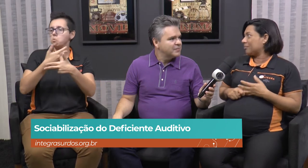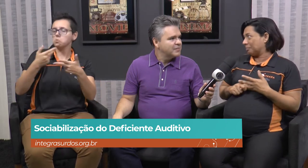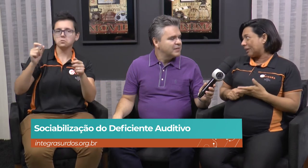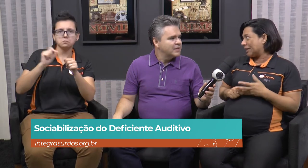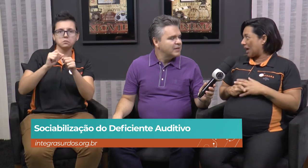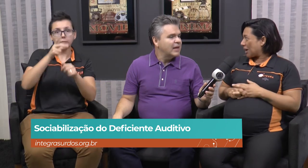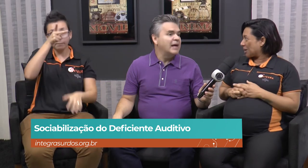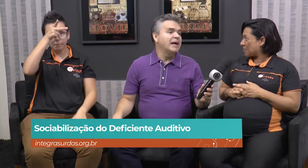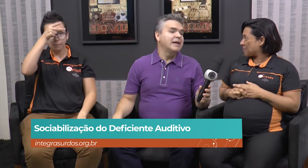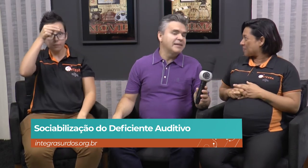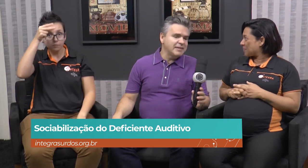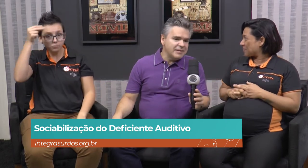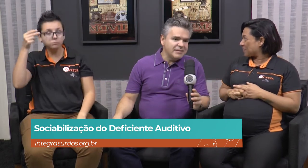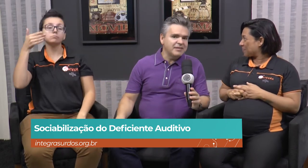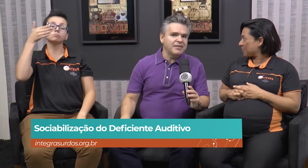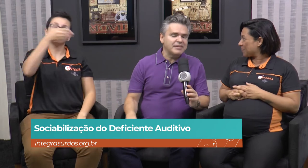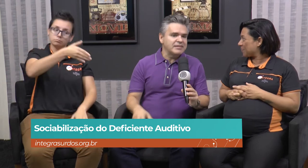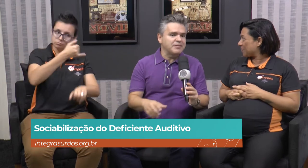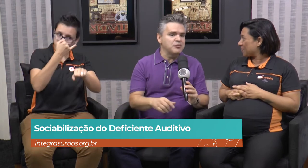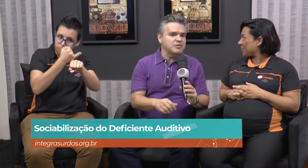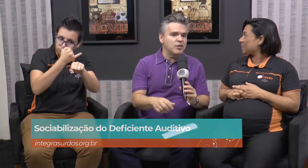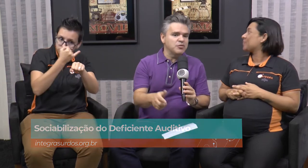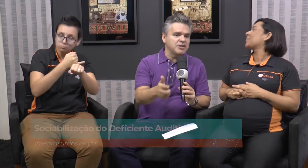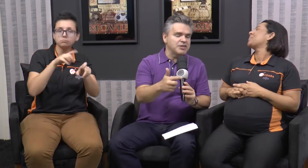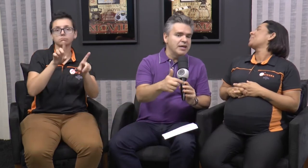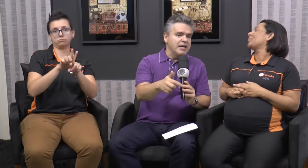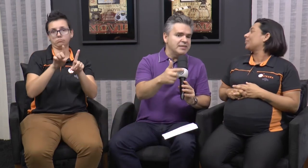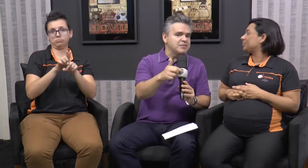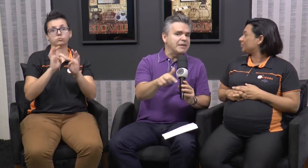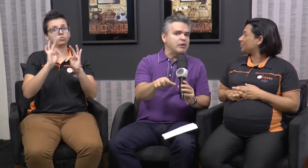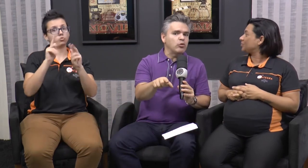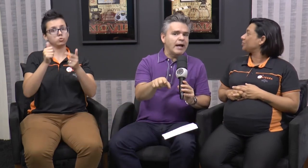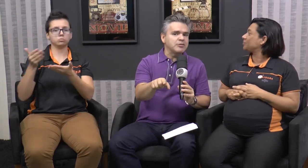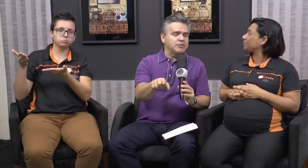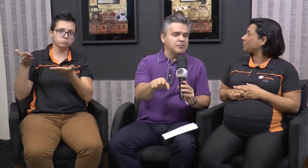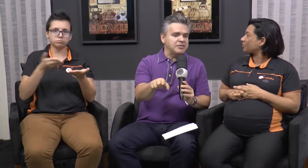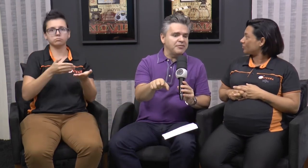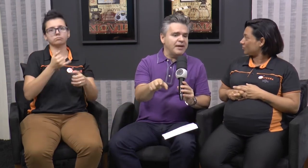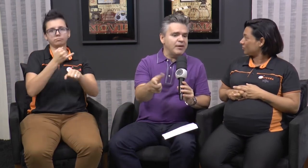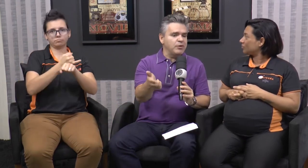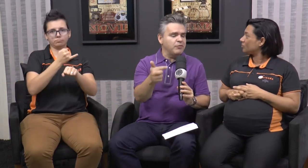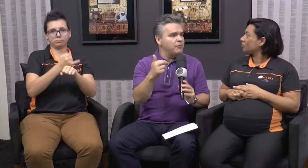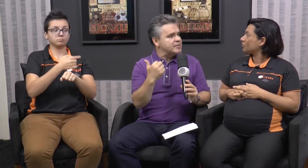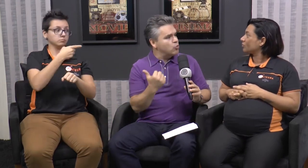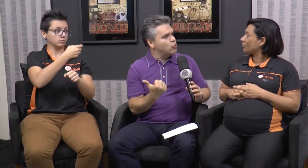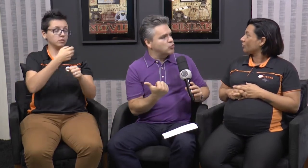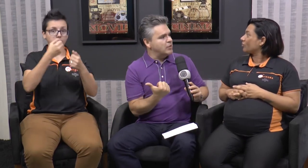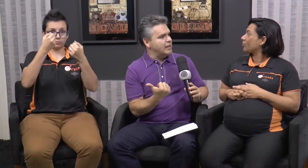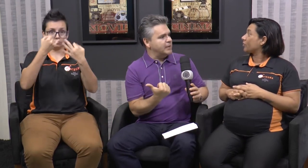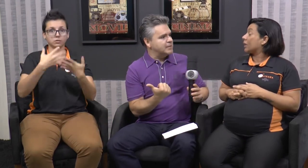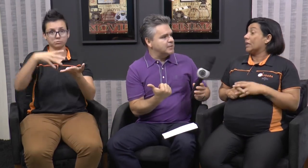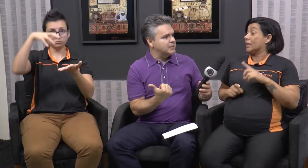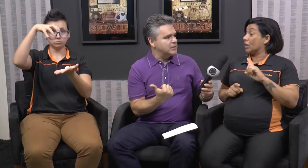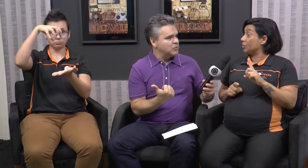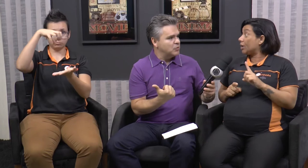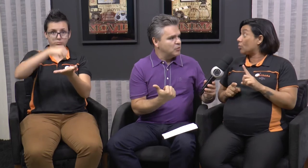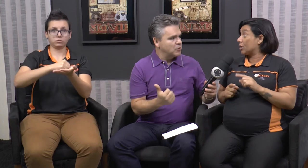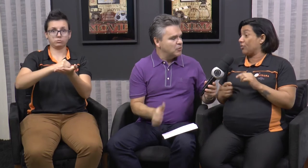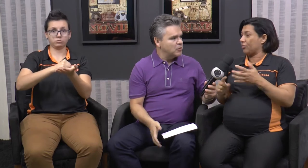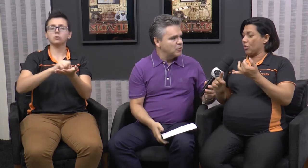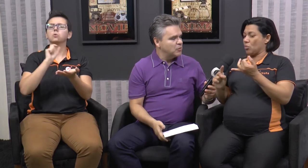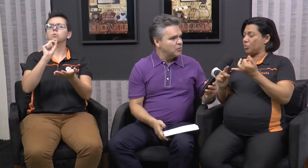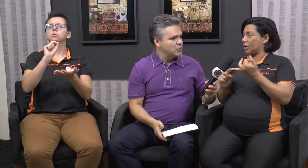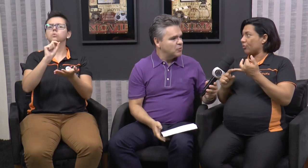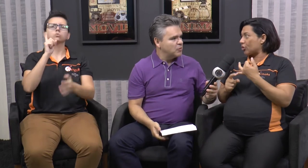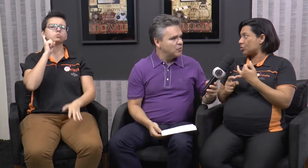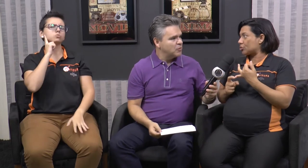recorrem na Integra. Ah, entendi. Vocês fazem essa função. Ou seja, esses matriculados que você fala é o que vão fazer o curso de Libras. Não, não.